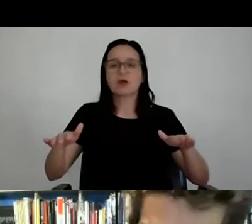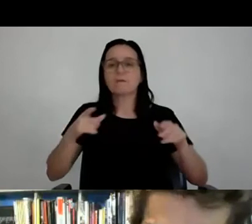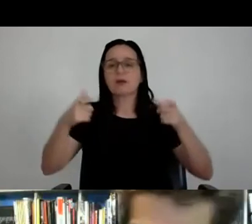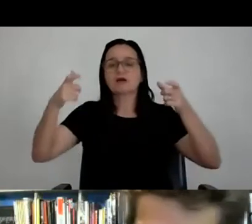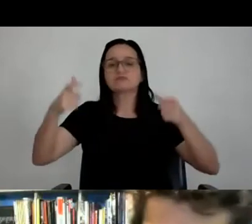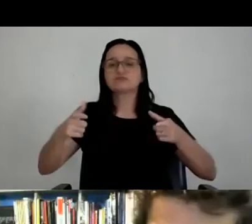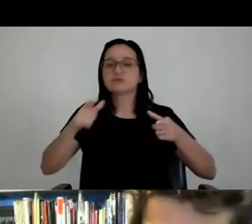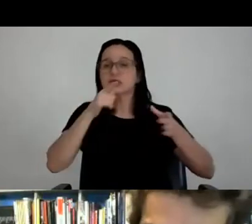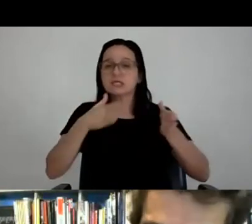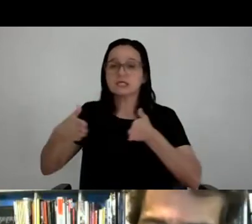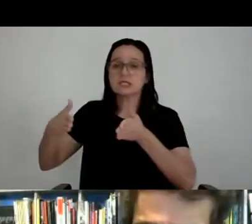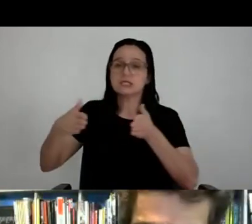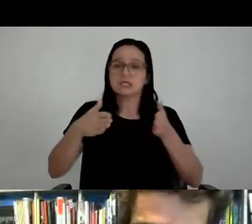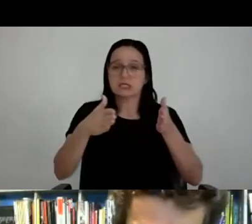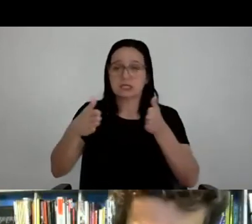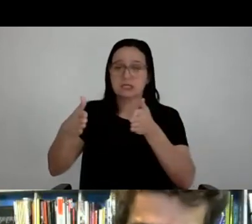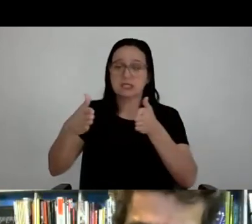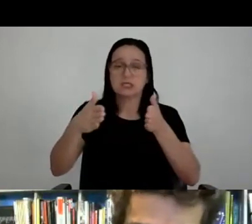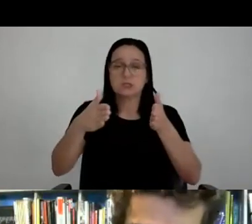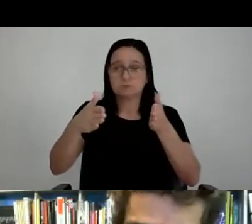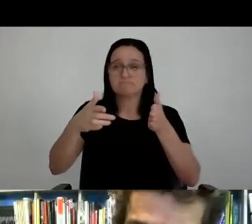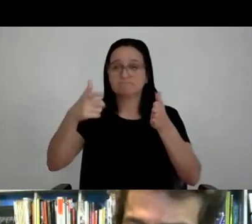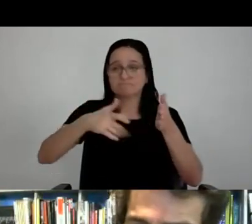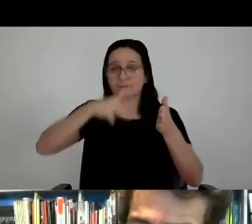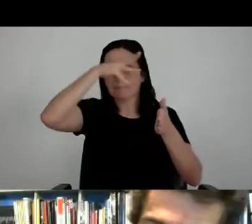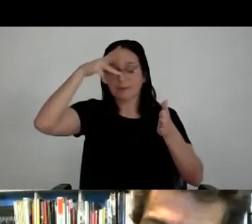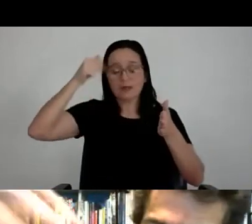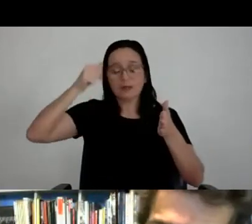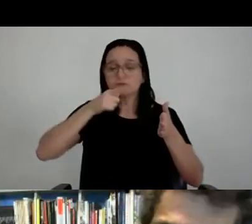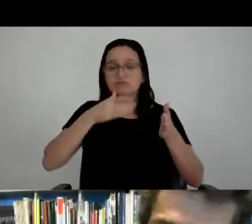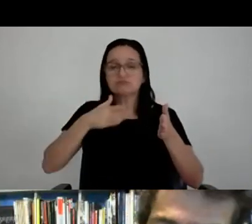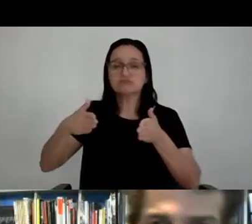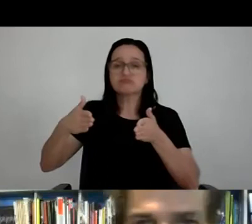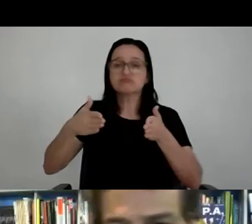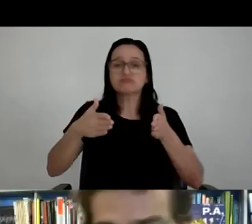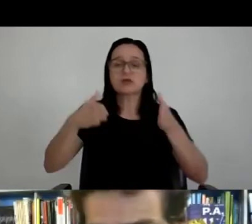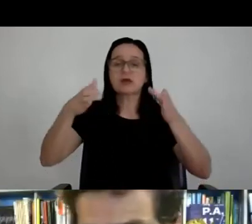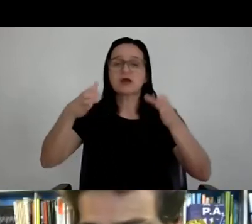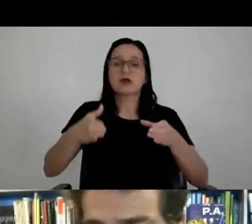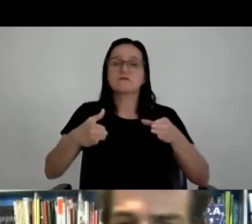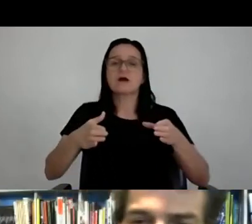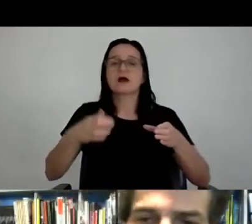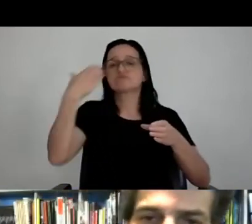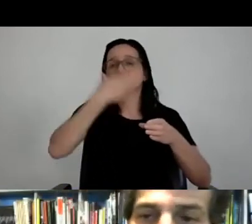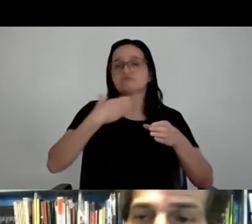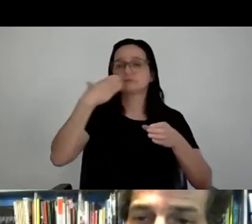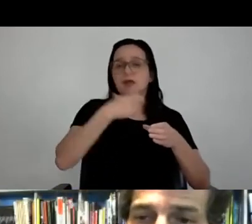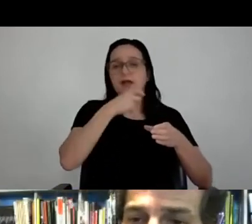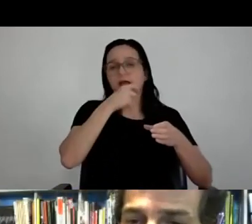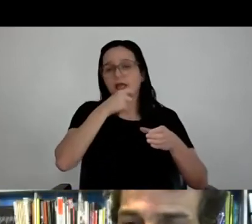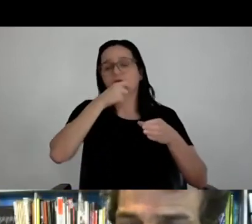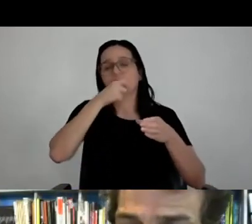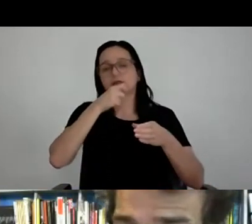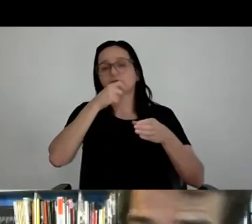Rio Negro, lá no Rio Negro, Manaus, vamos montar um palco flutuante, vamos botar ali a Ivete Sangalo, o Plácio do Domingo e a